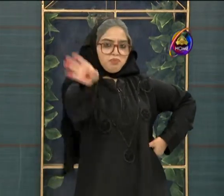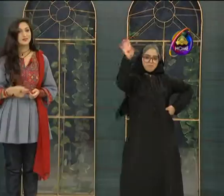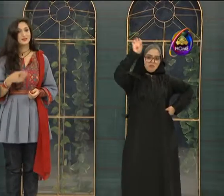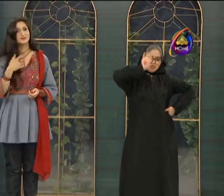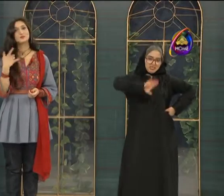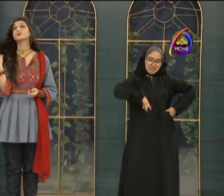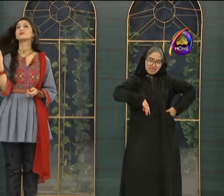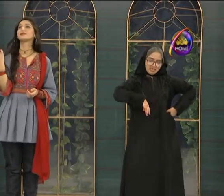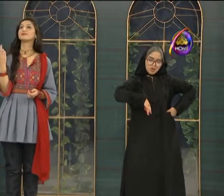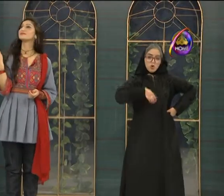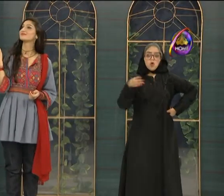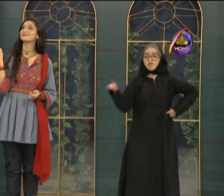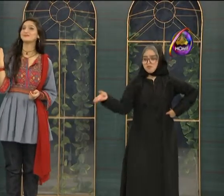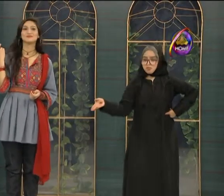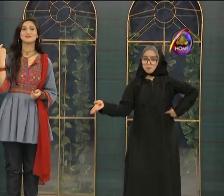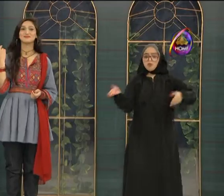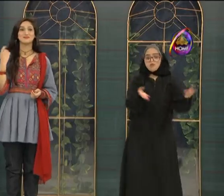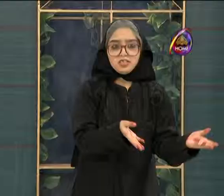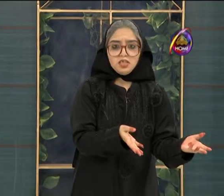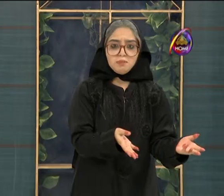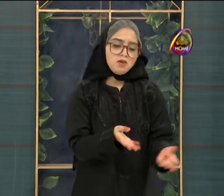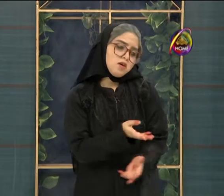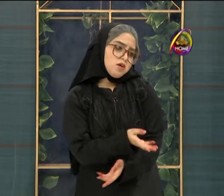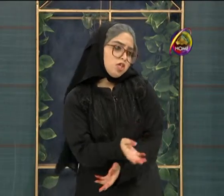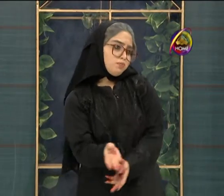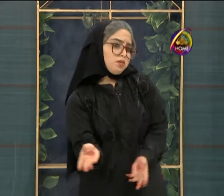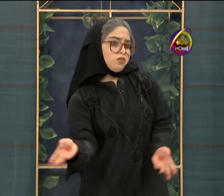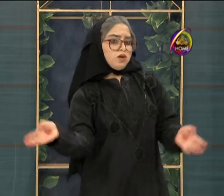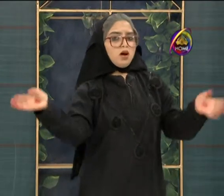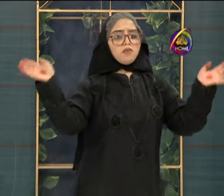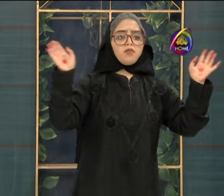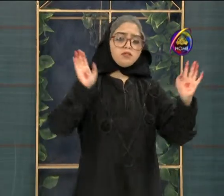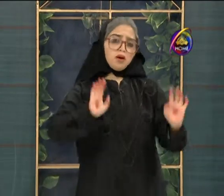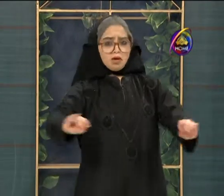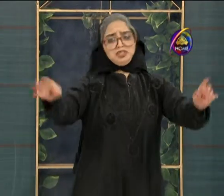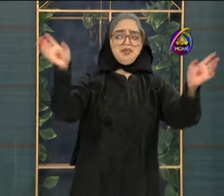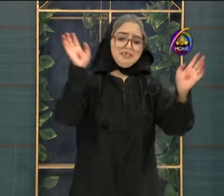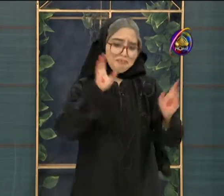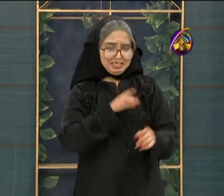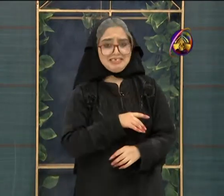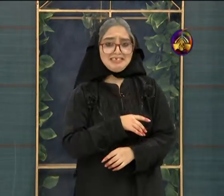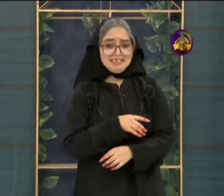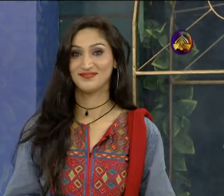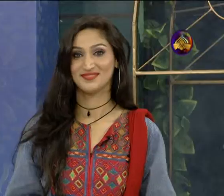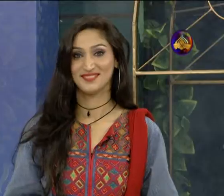برپا ہو جاتا ہے اور فیس بک اور وارچ سیپ اس پہ تو ہر وقت ہمارے چوکڑی مچی رہتی ہے کہ بھائیا